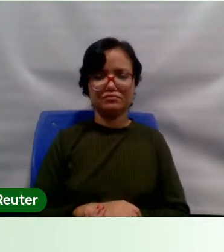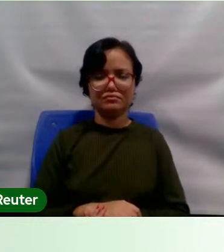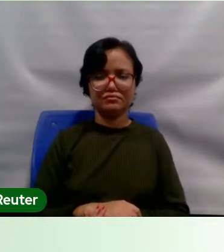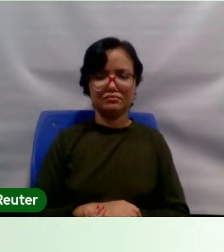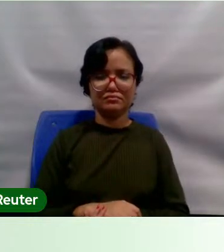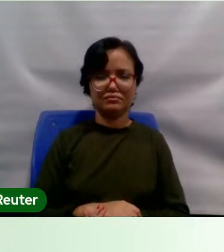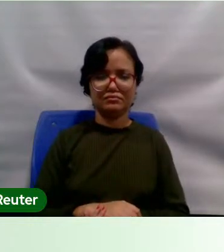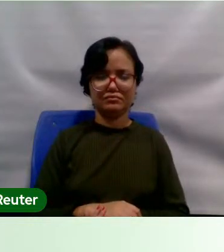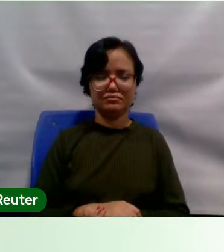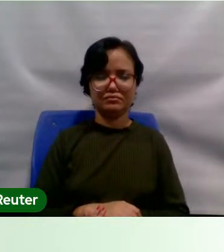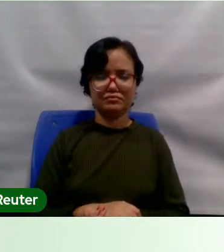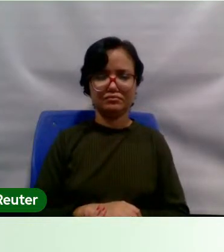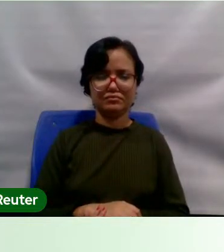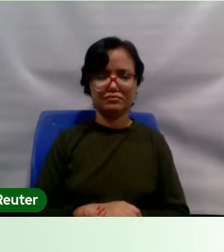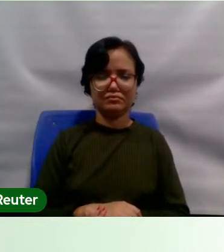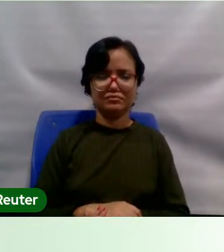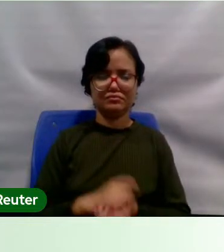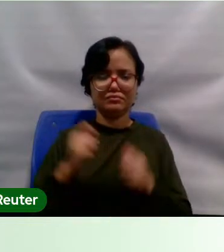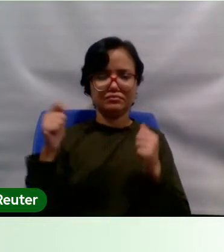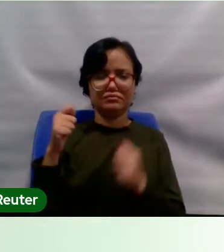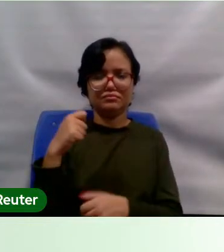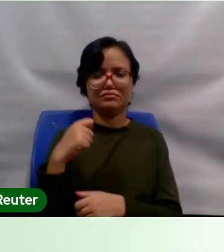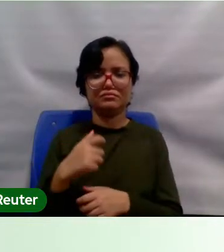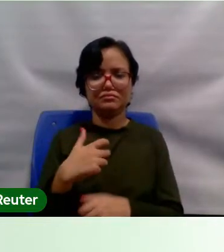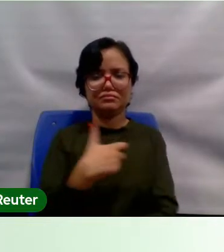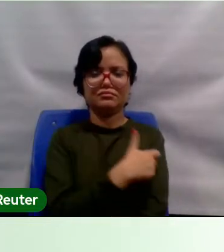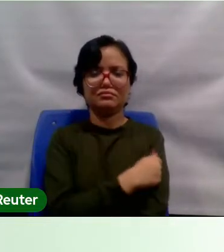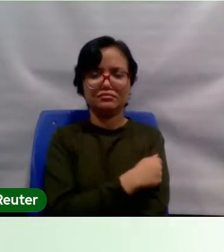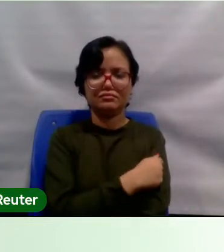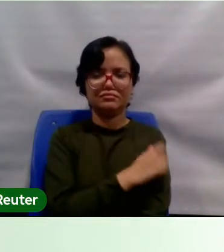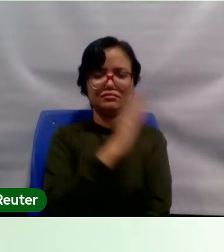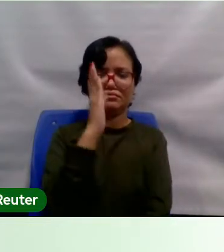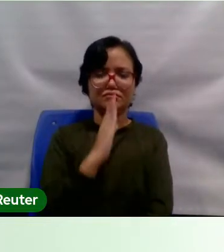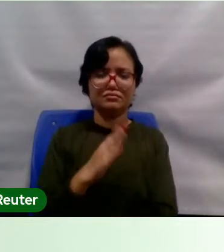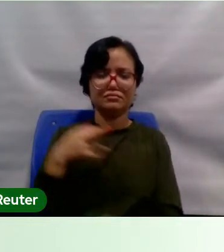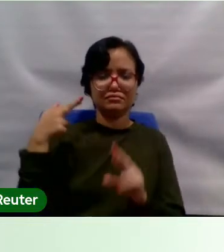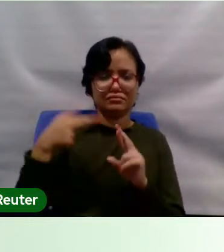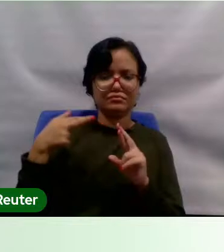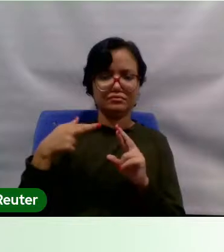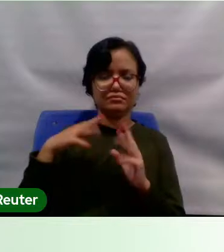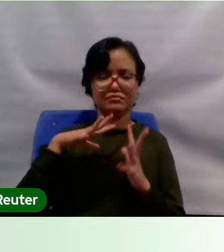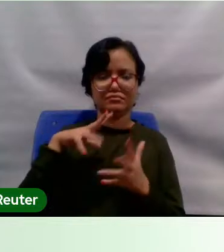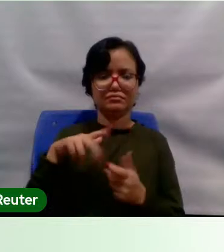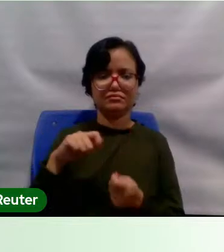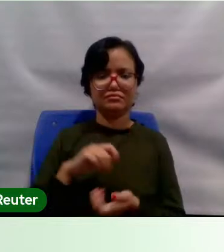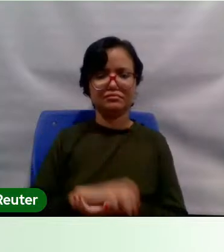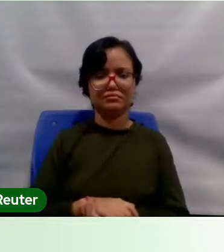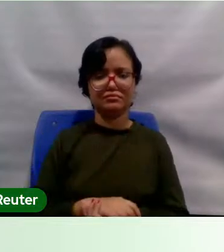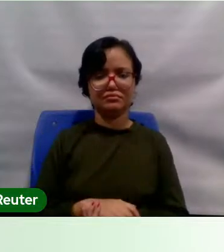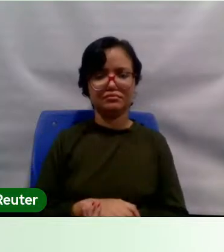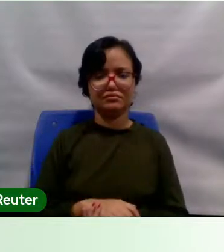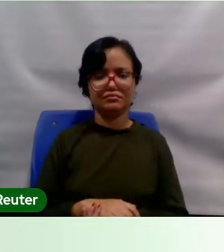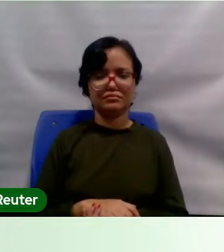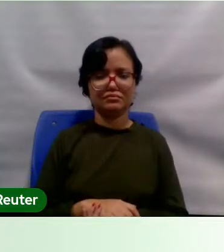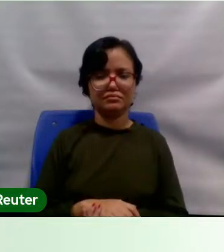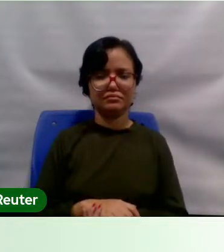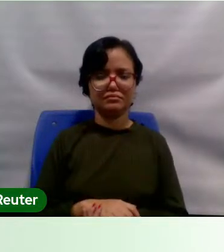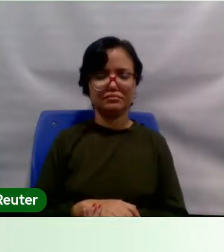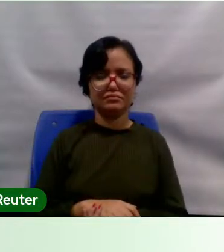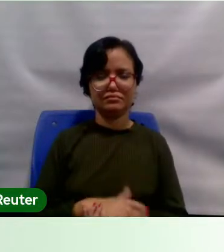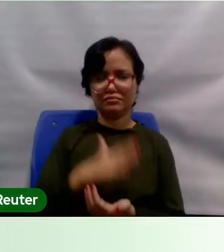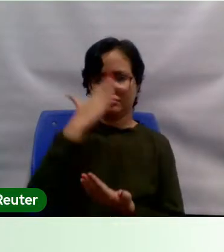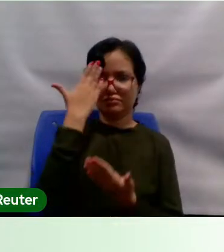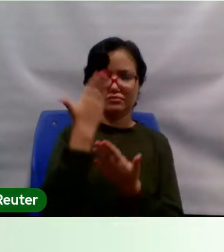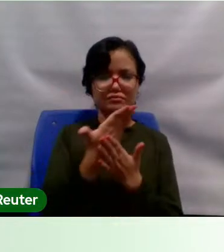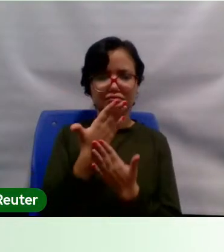campanhas de vacinas que o Brasil referência no mundo, esse descrédito da vacina,